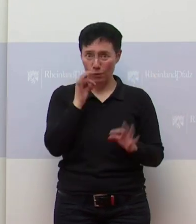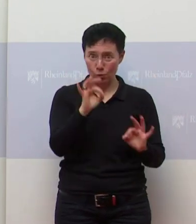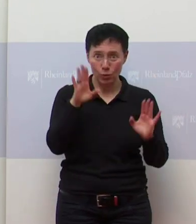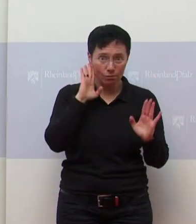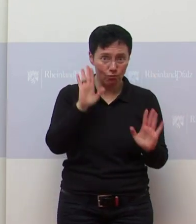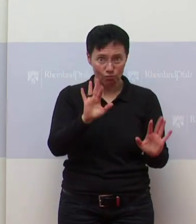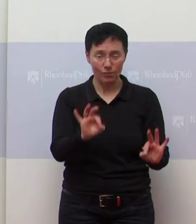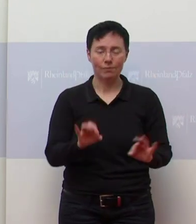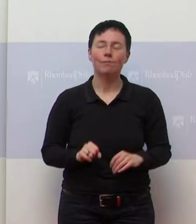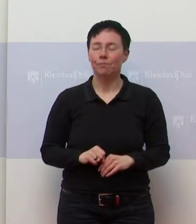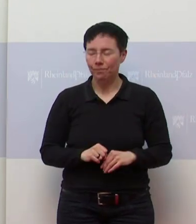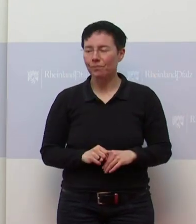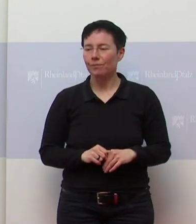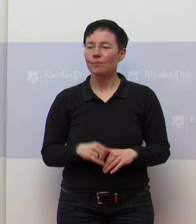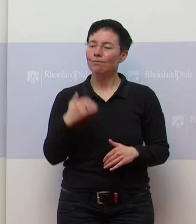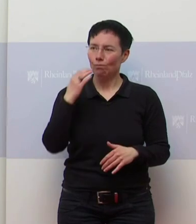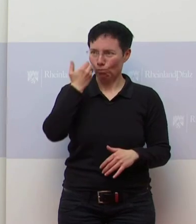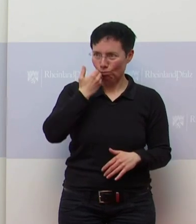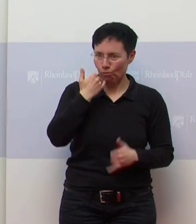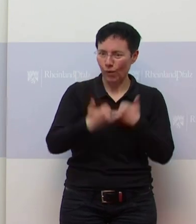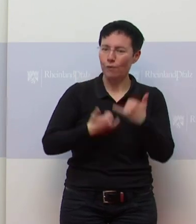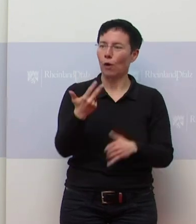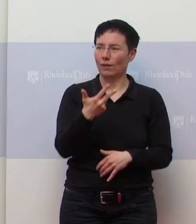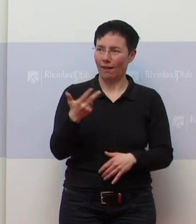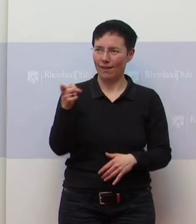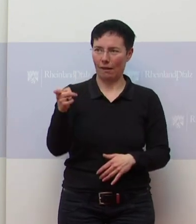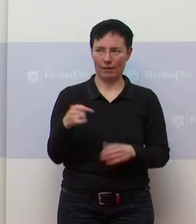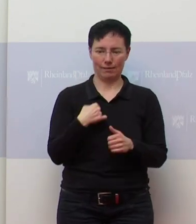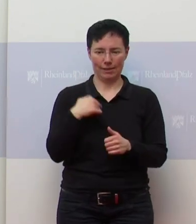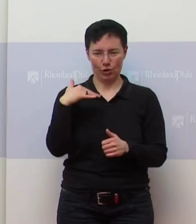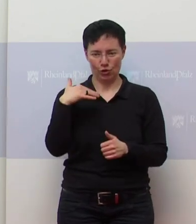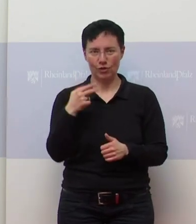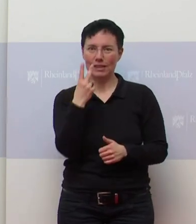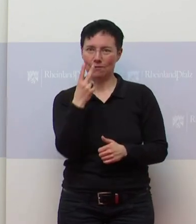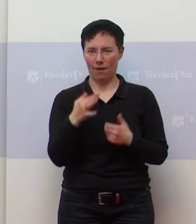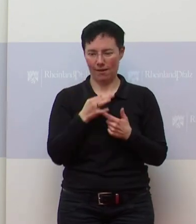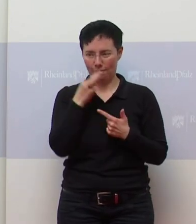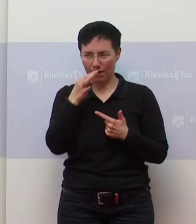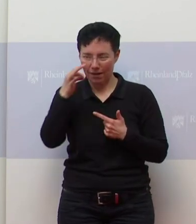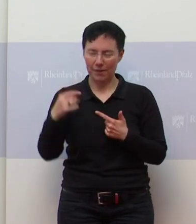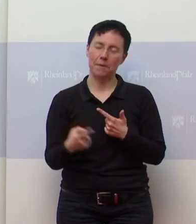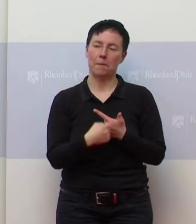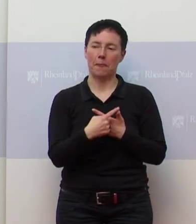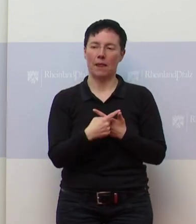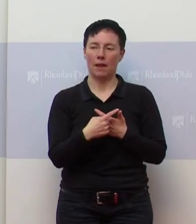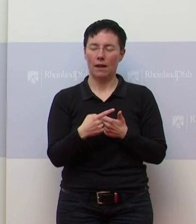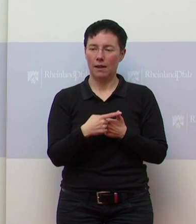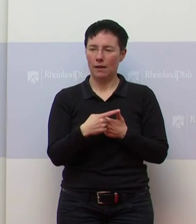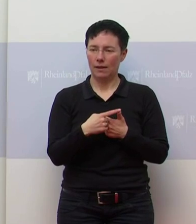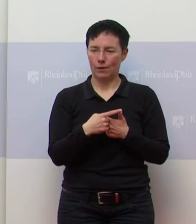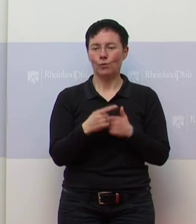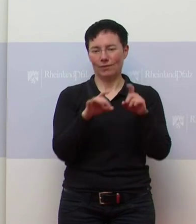hören. Ja. Liebe Frau Freier, ich hätte tatsächlich sogar zwei Fragen. Zum einen die Thematik